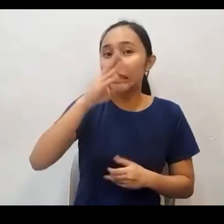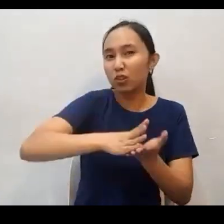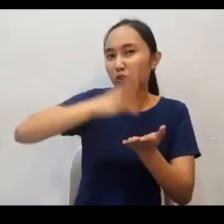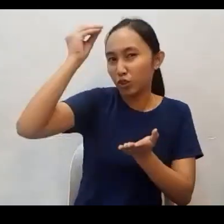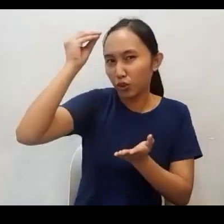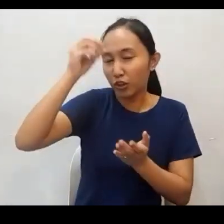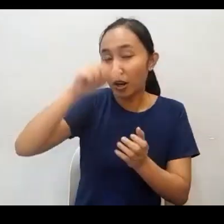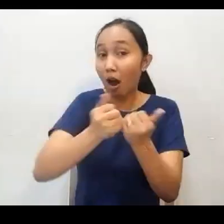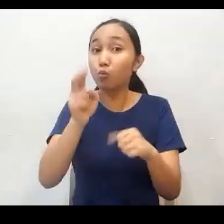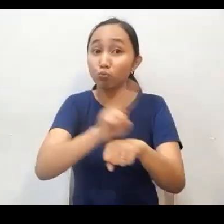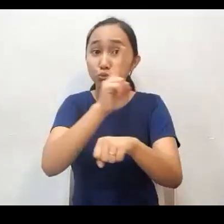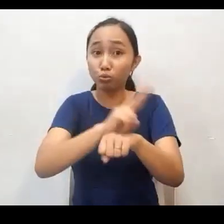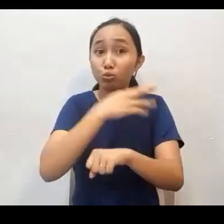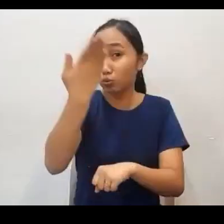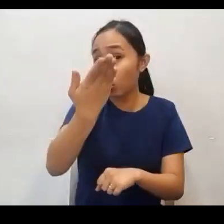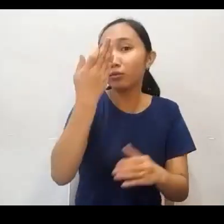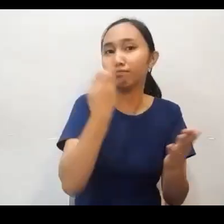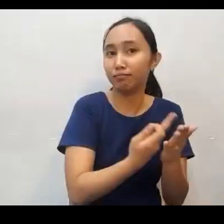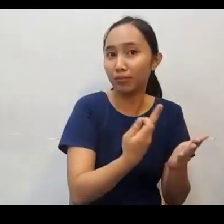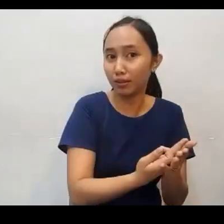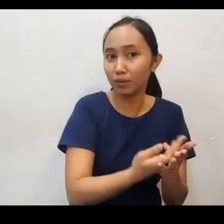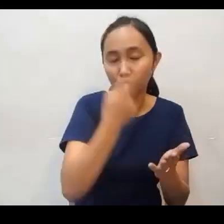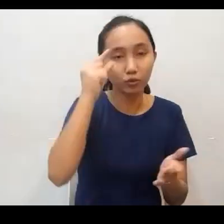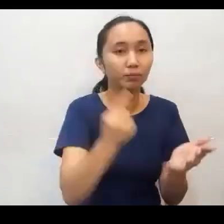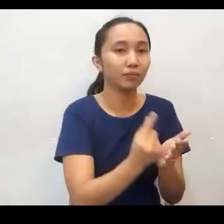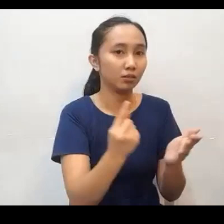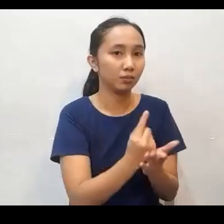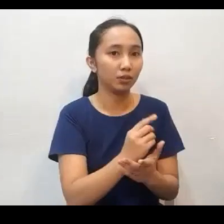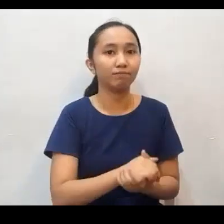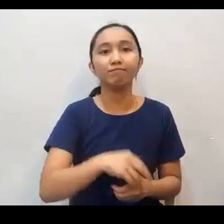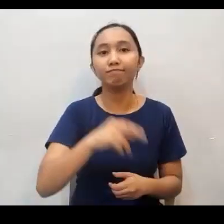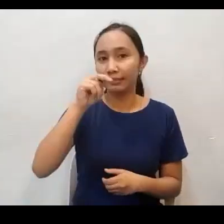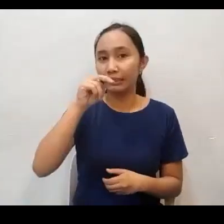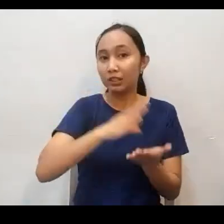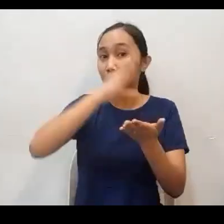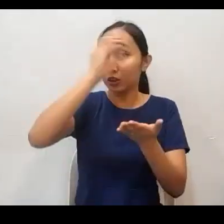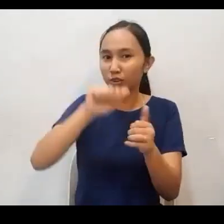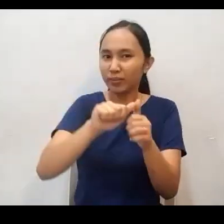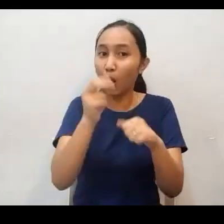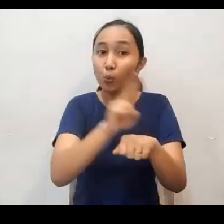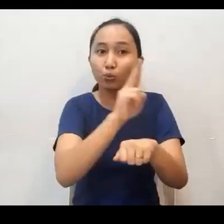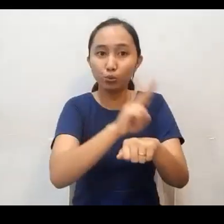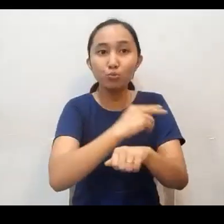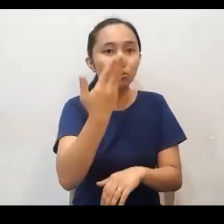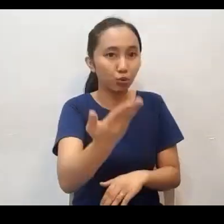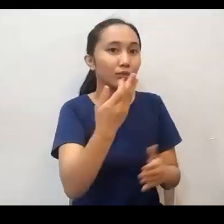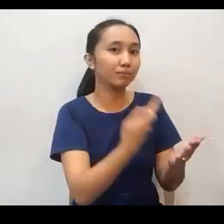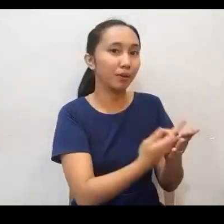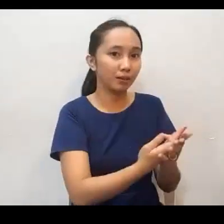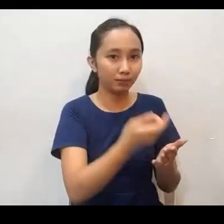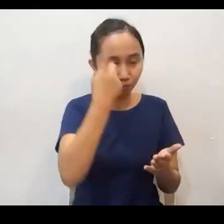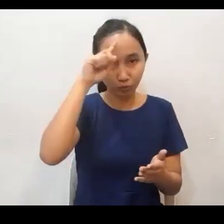kapag kayo po ay nagsimula ng magtrabaho sa mundo kailangan niyo ipanalangin yung patungkol sa tithes and offering at kailangan niyong matutunan kung paano